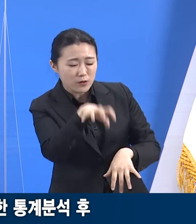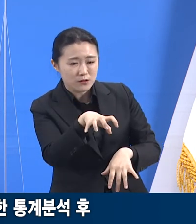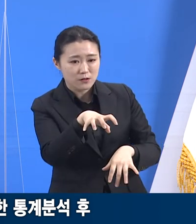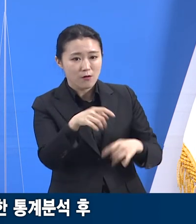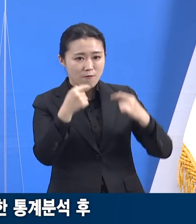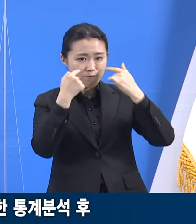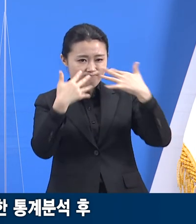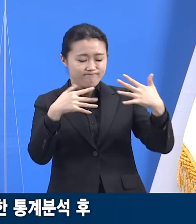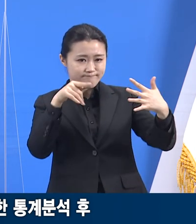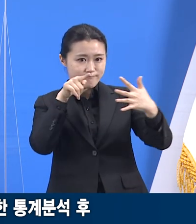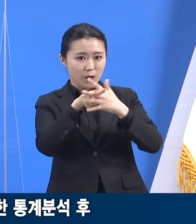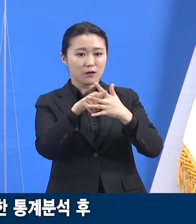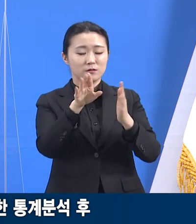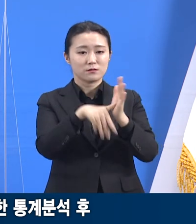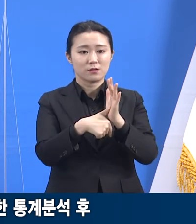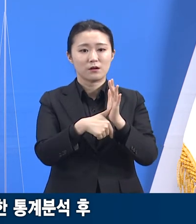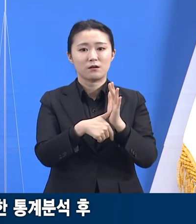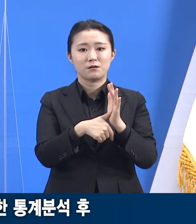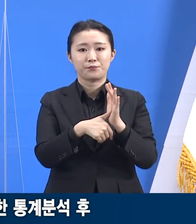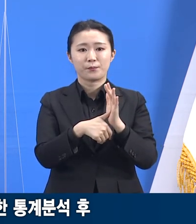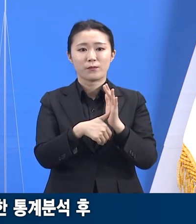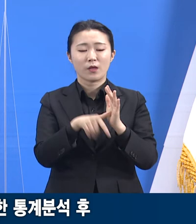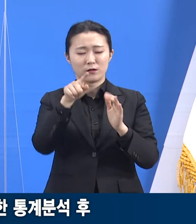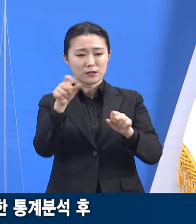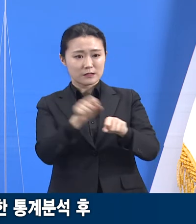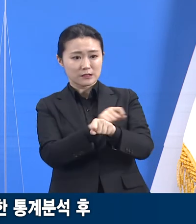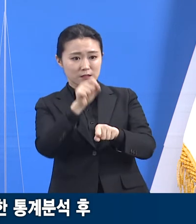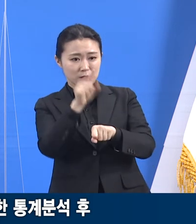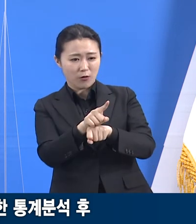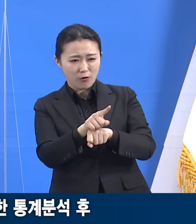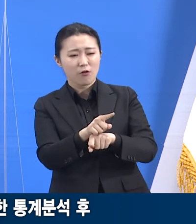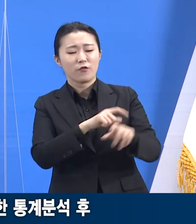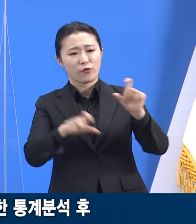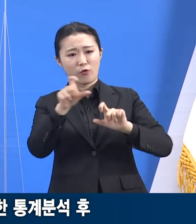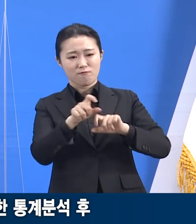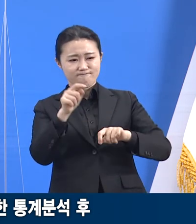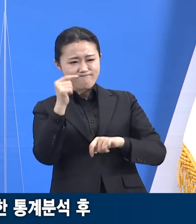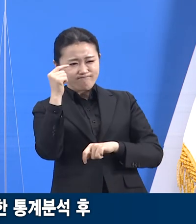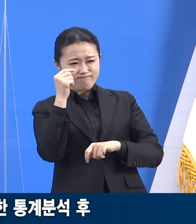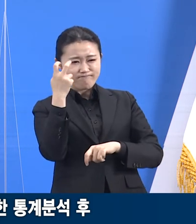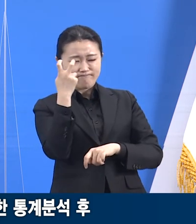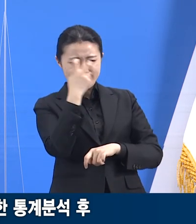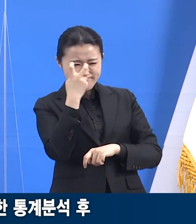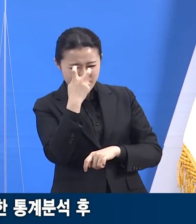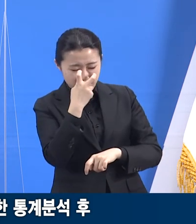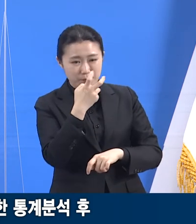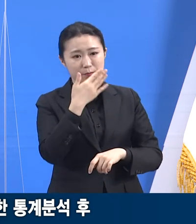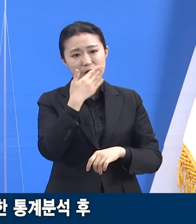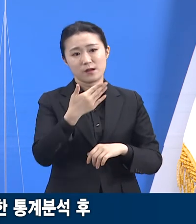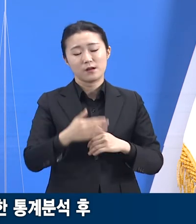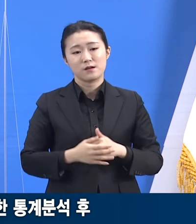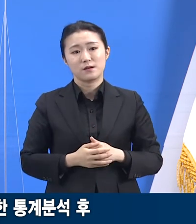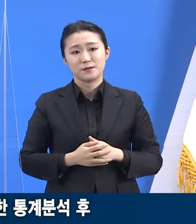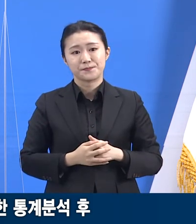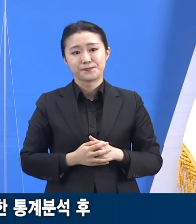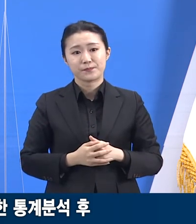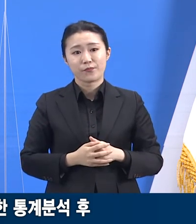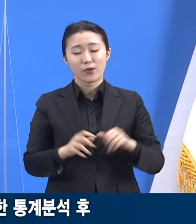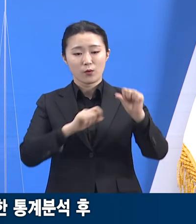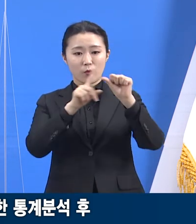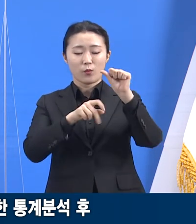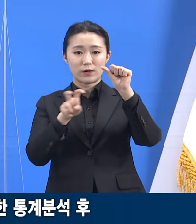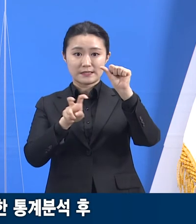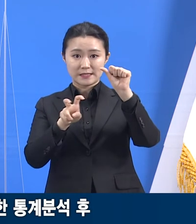분석할 수 있고 이 전투를 승리하기 위한 전략을 수립할 수 있는 기회를 얻게 됩니다. 지난 5월